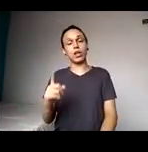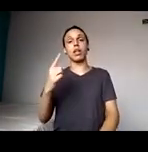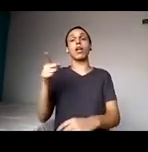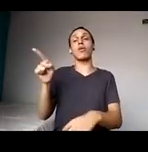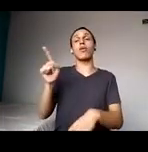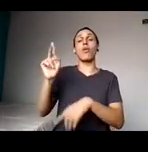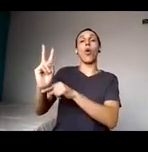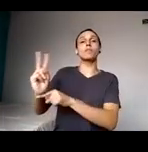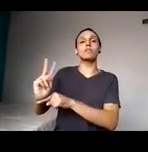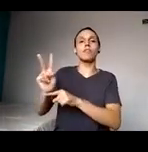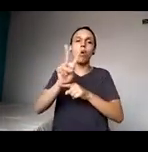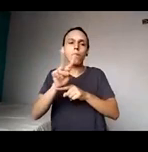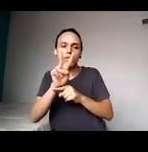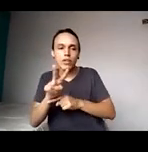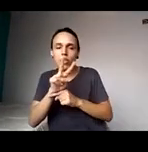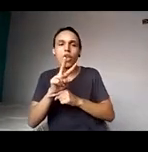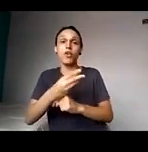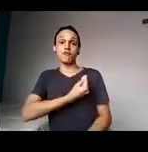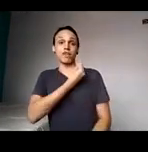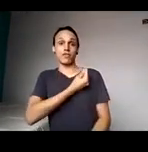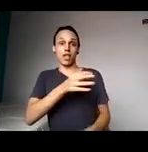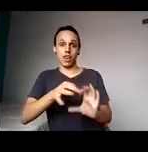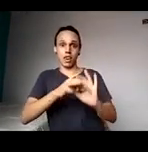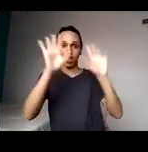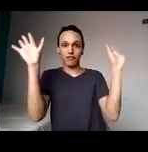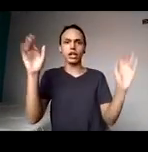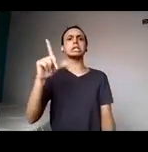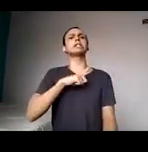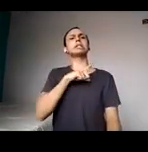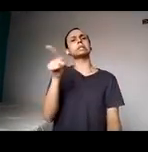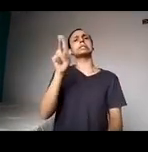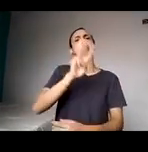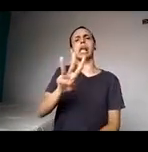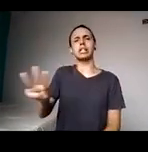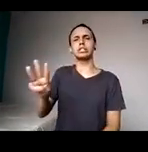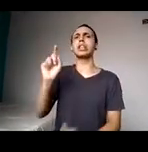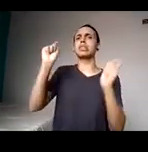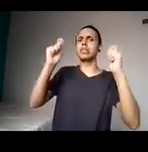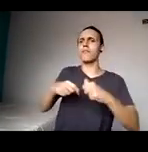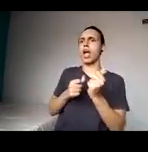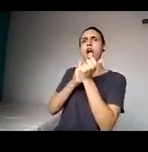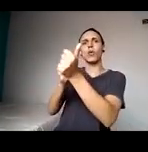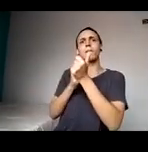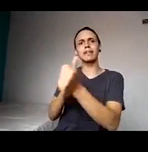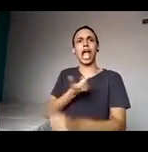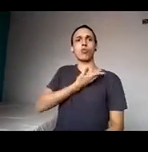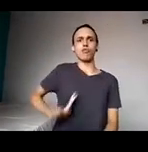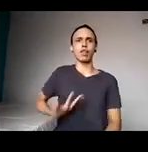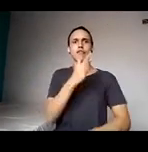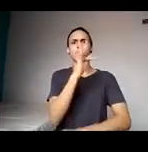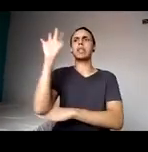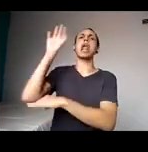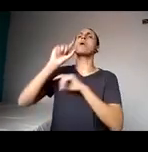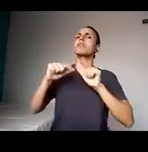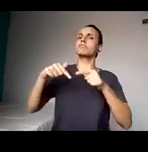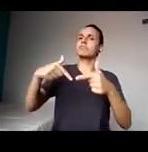Sem Limites, que tinha um site na internet para a gente acompanhar as ações do governo federal, ele saiu do ar já